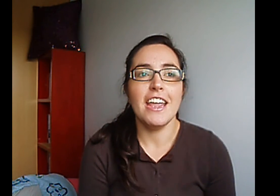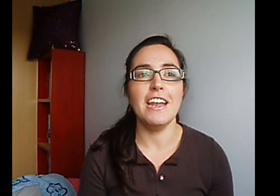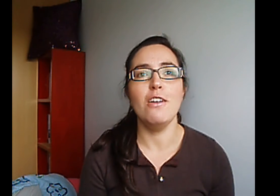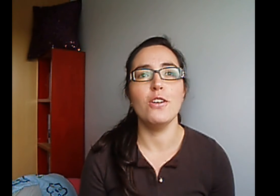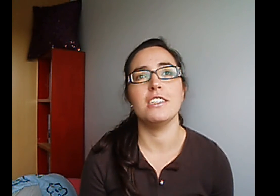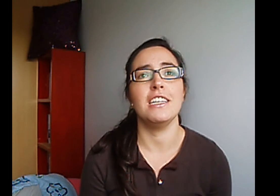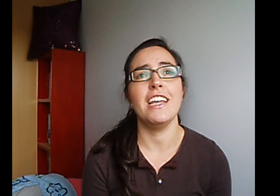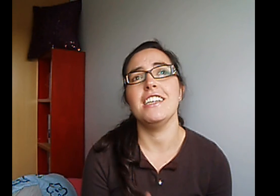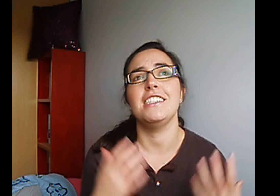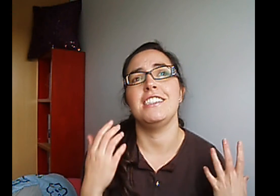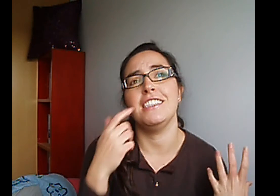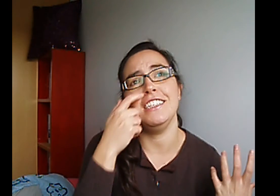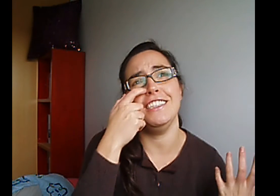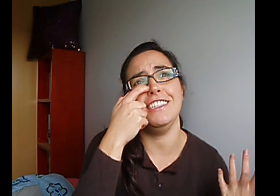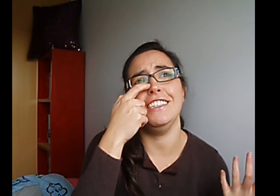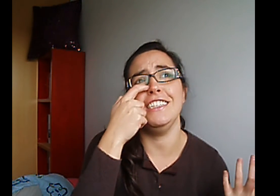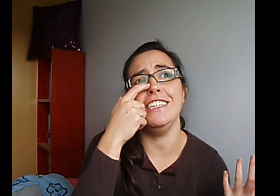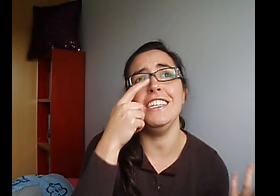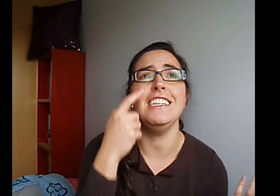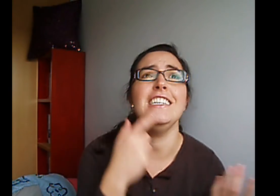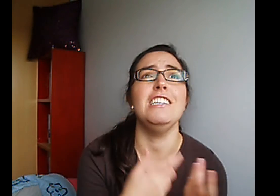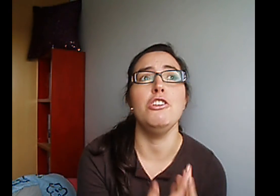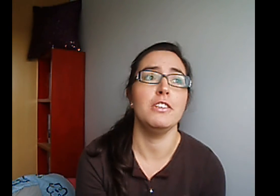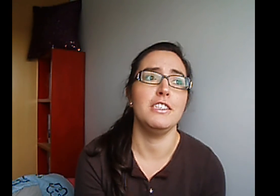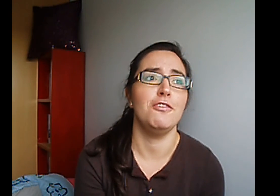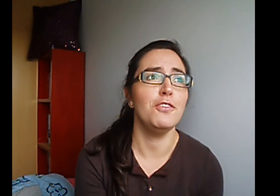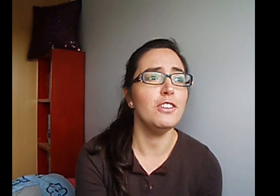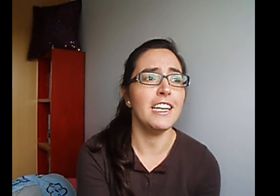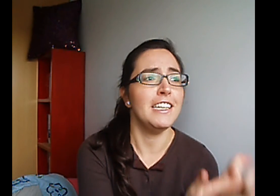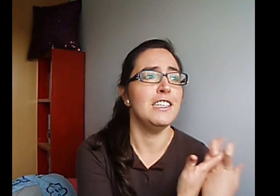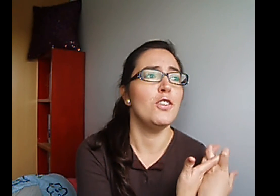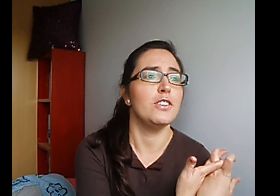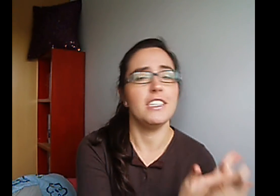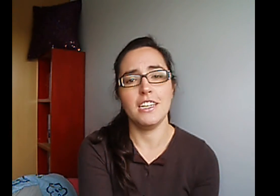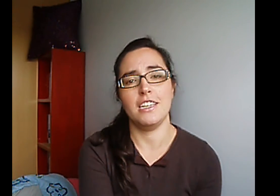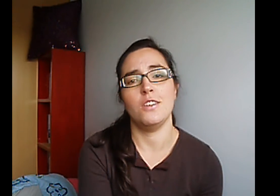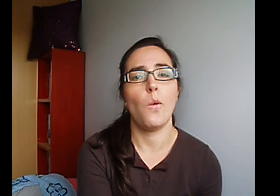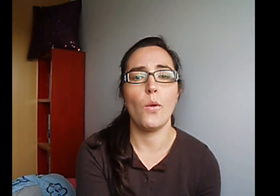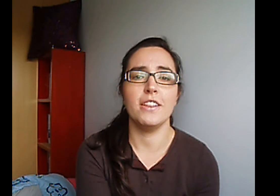Los lee Y los disfruta Y no tiene en cuenta